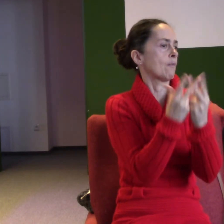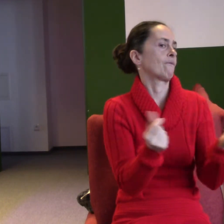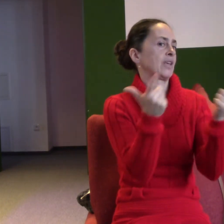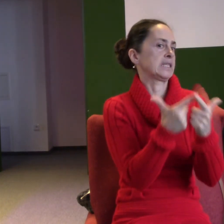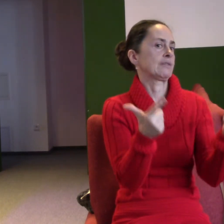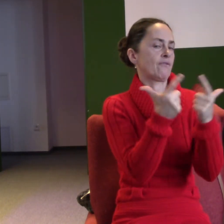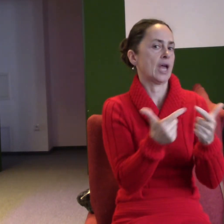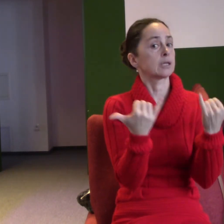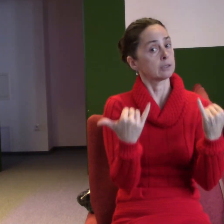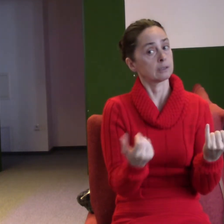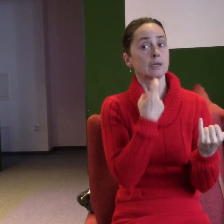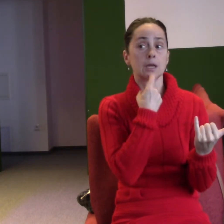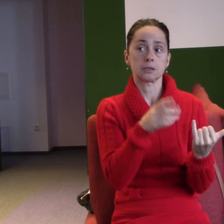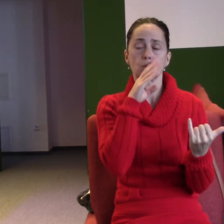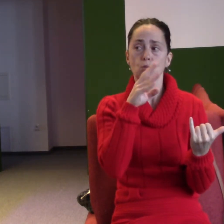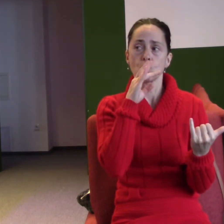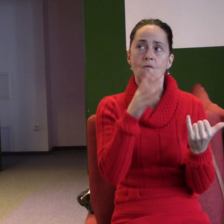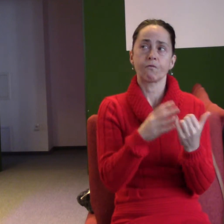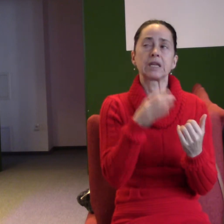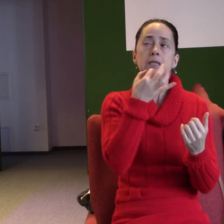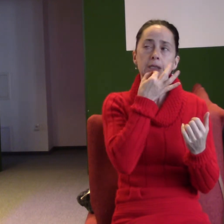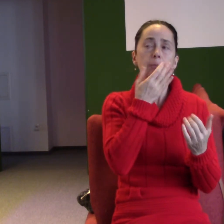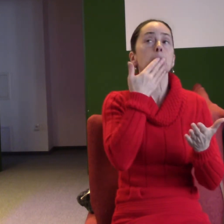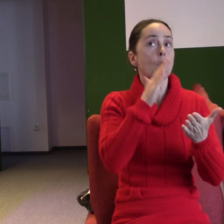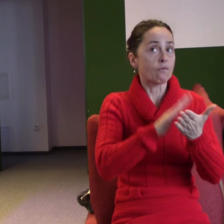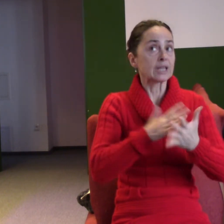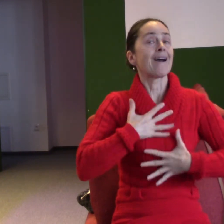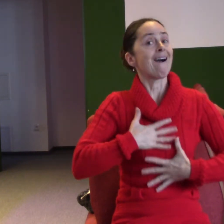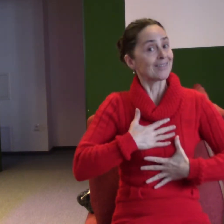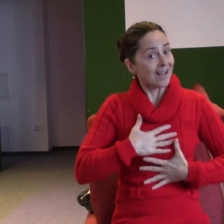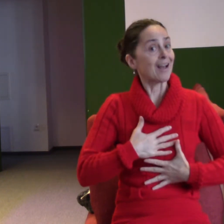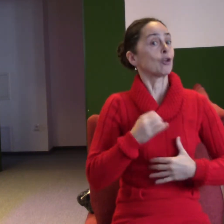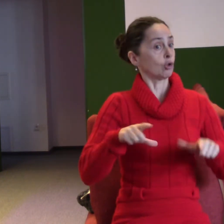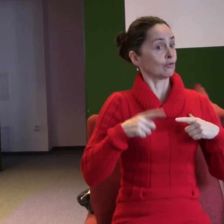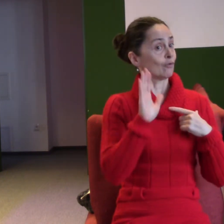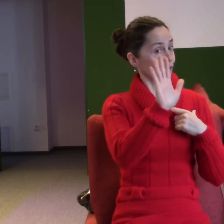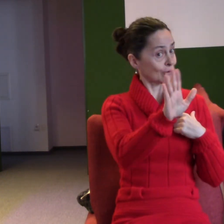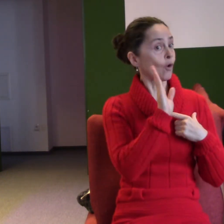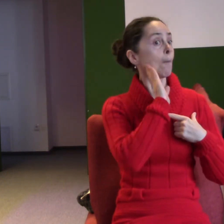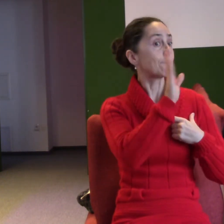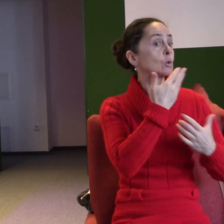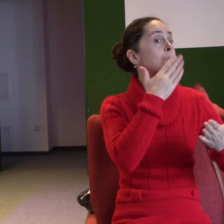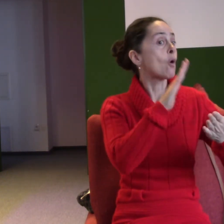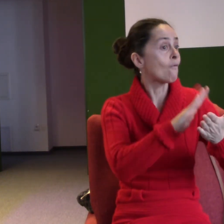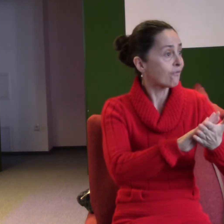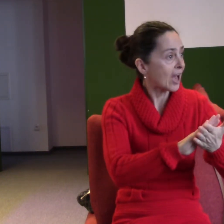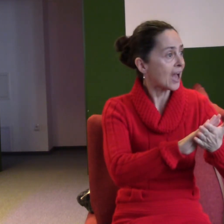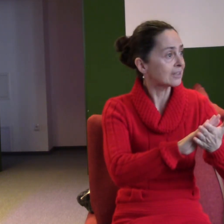mluvit, se začne projevovat v tvém životě a začne být realitou, tak ona změní to, jak se díváš na život.